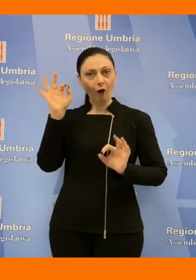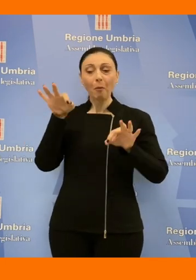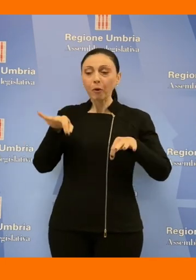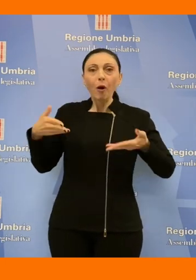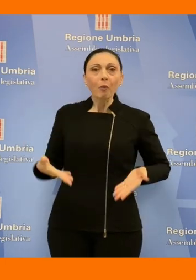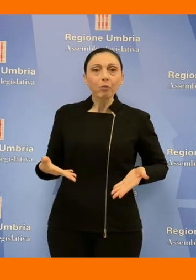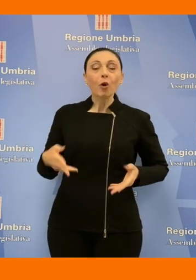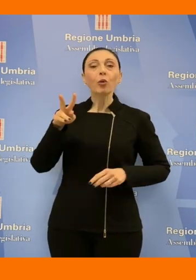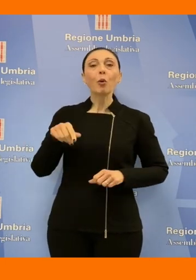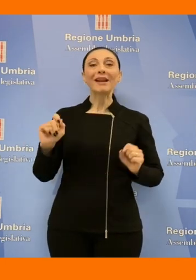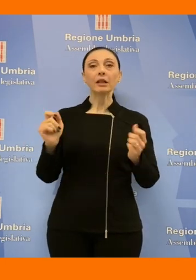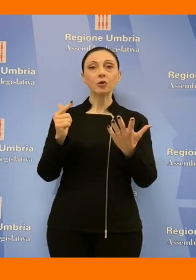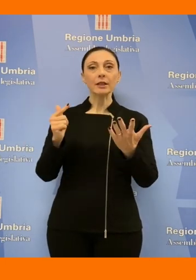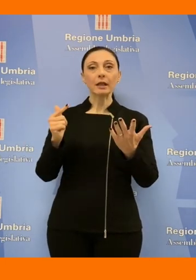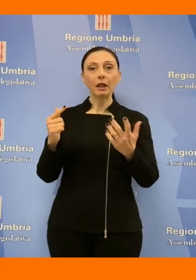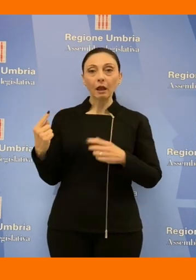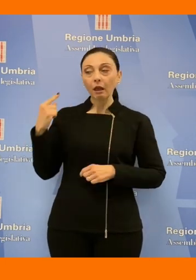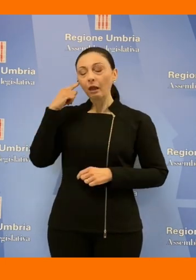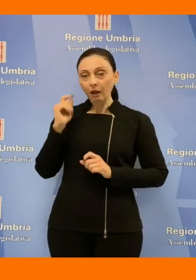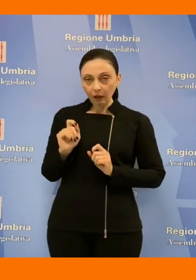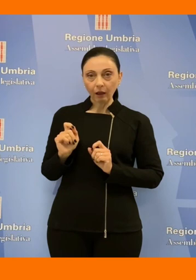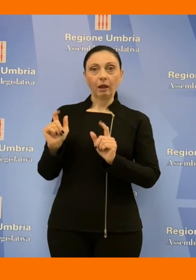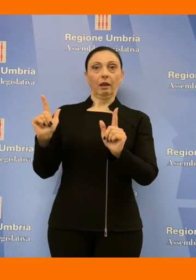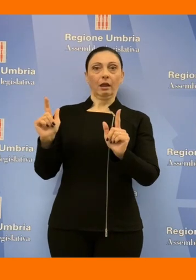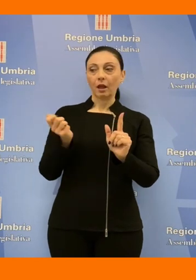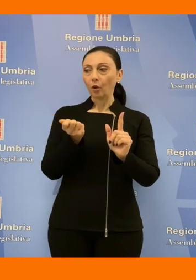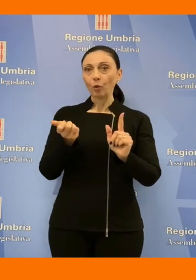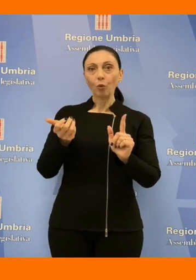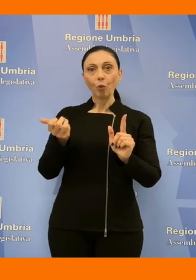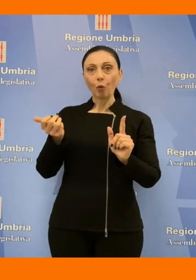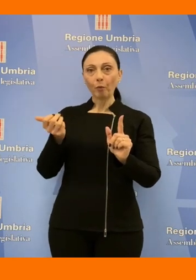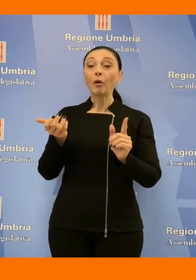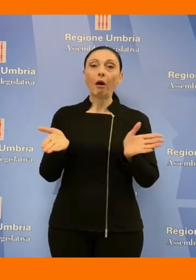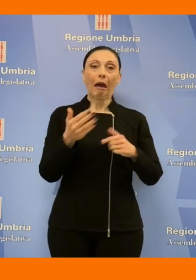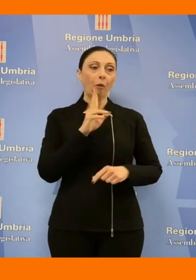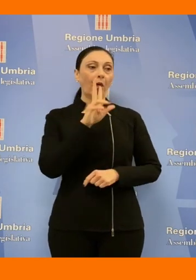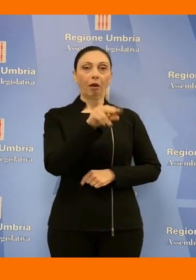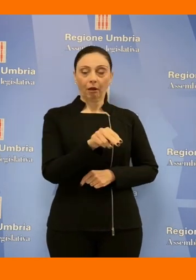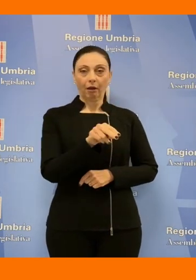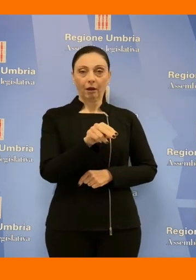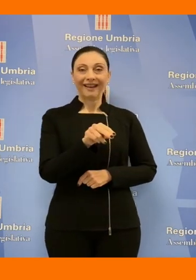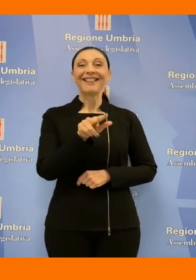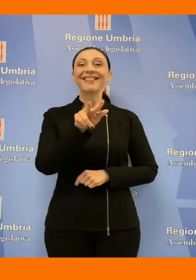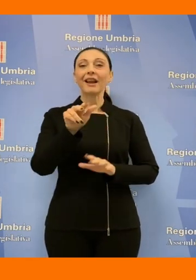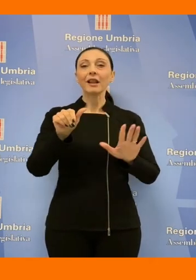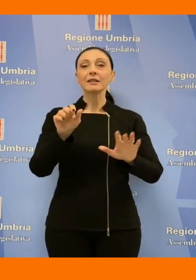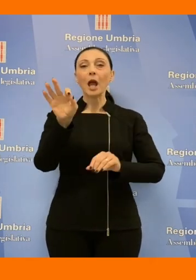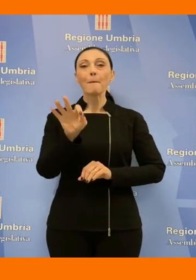quando appresi con stupore un dato che ripetei all'aula per cui il 36% dei